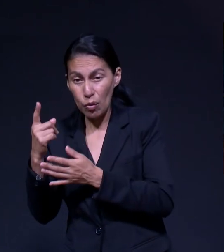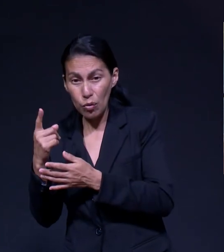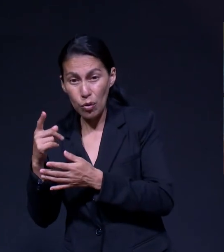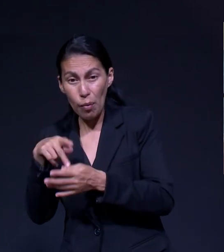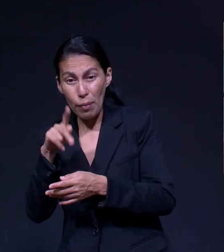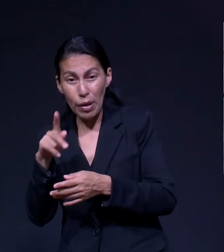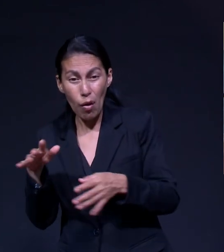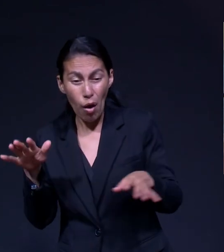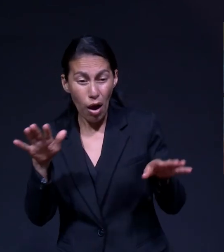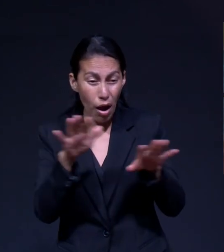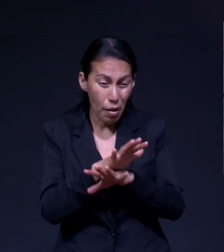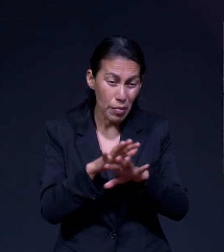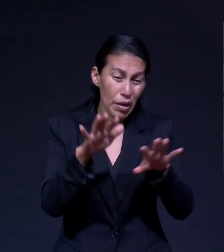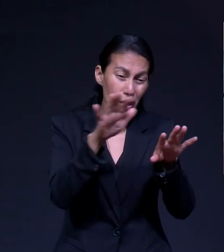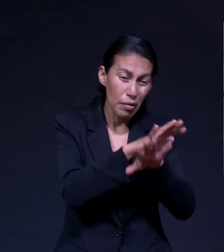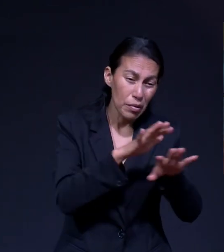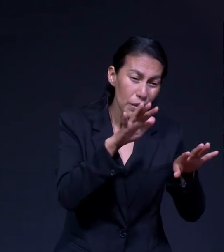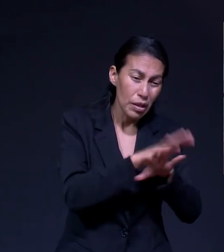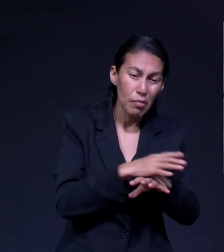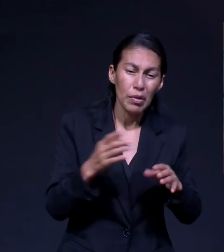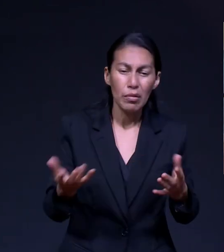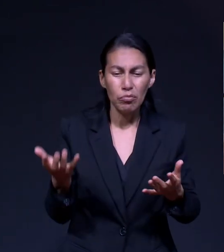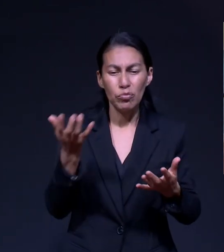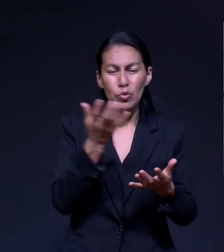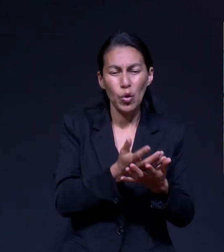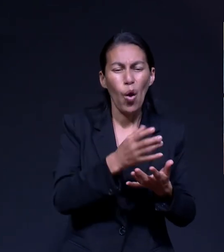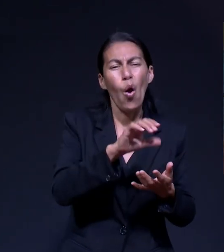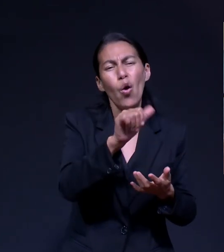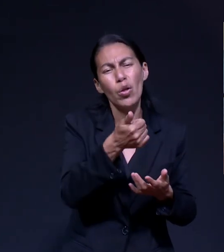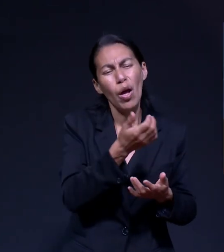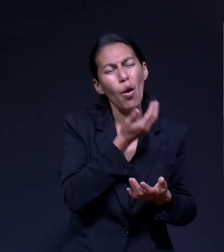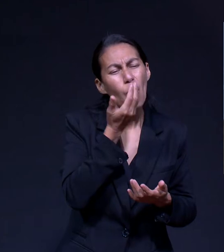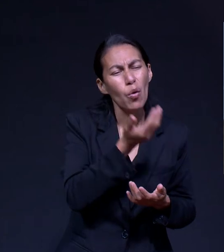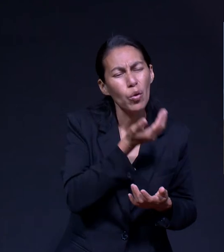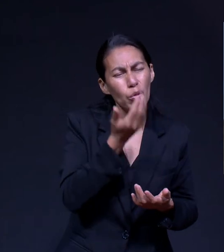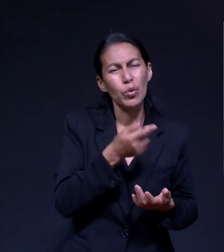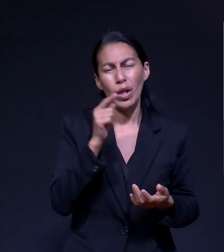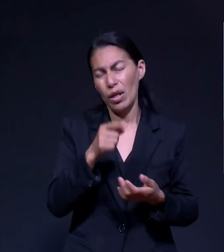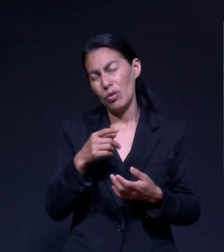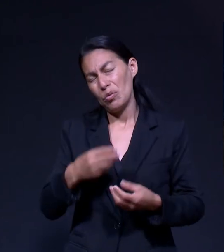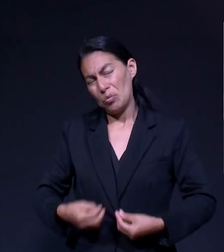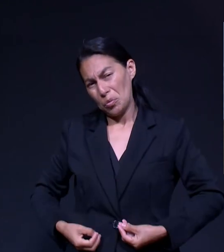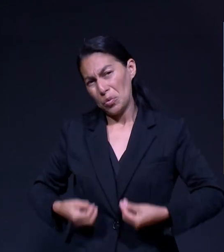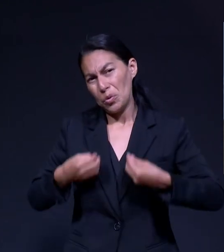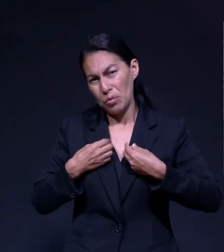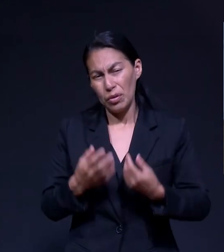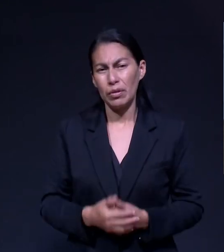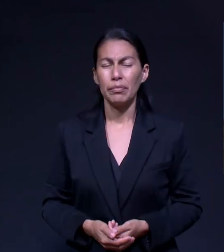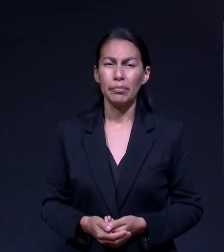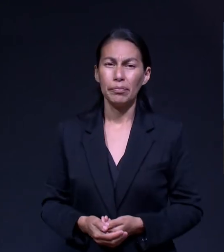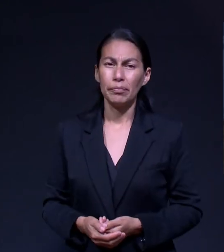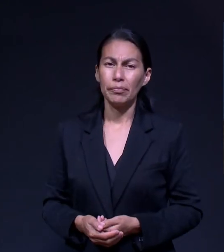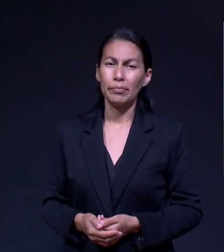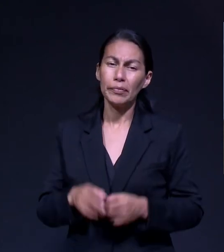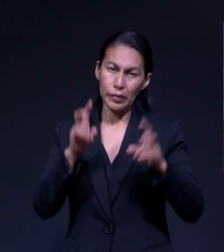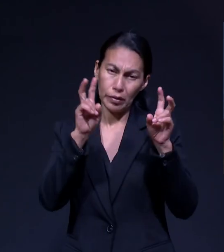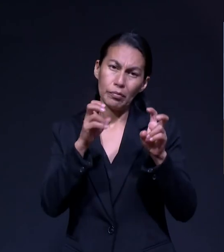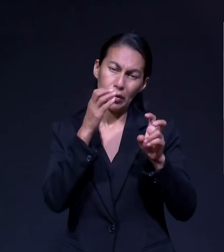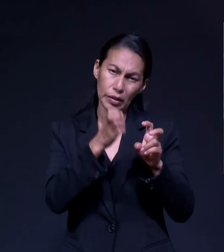Cultura En La Que Se Desarrollaron Entonces Ese fue El Tema Y En Ese Año Que Fue 2019